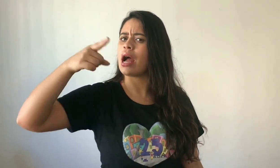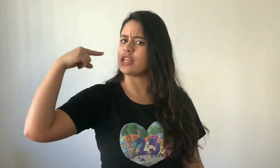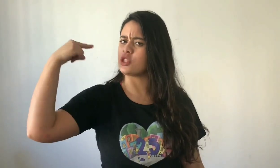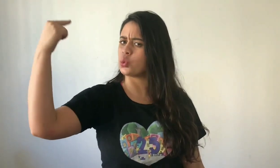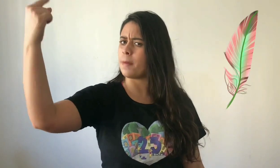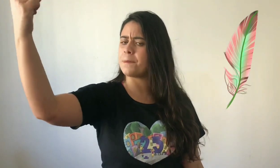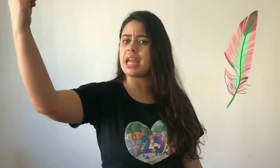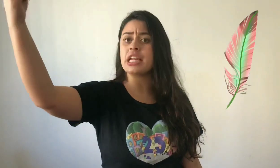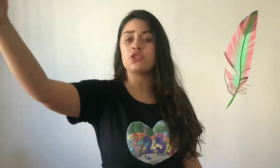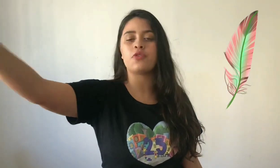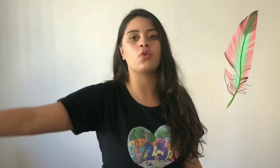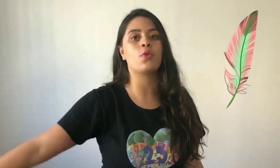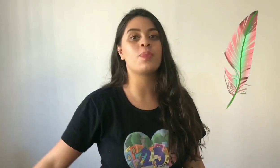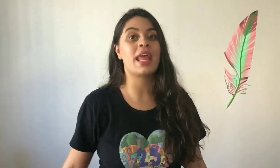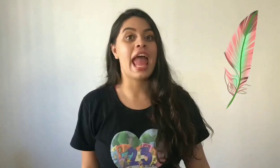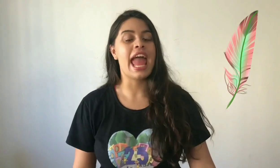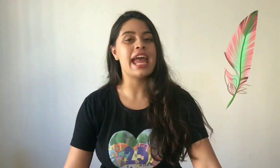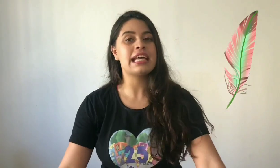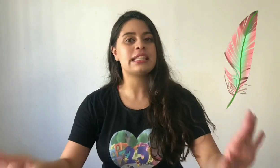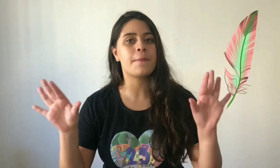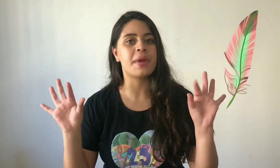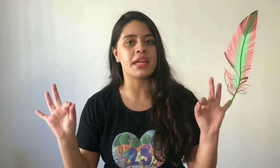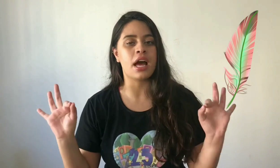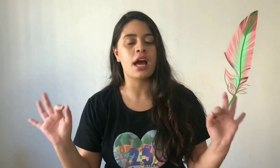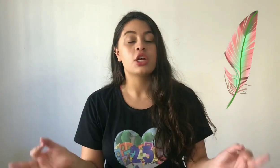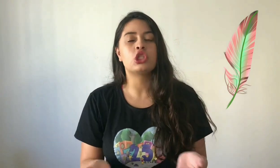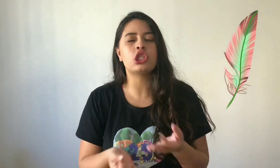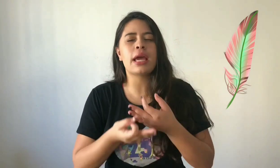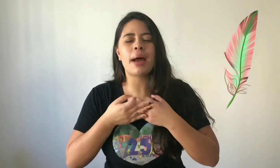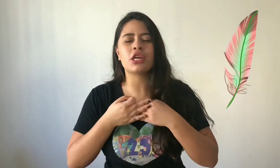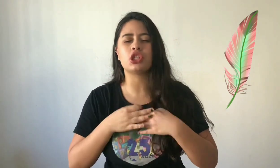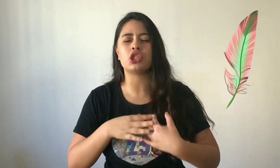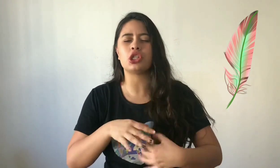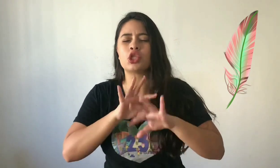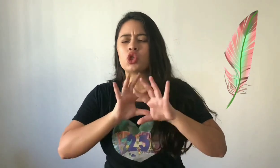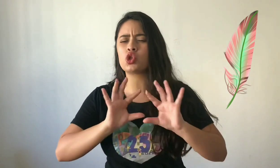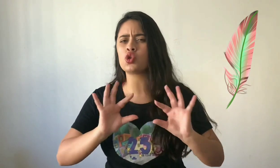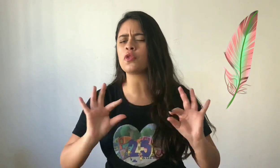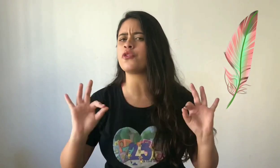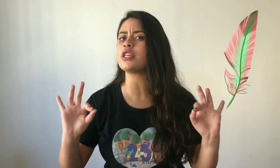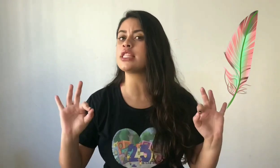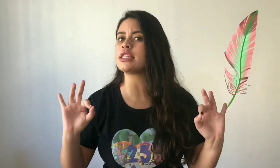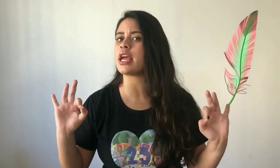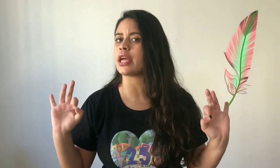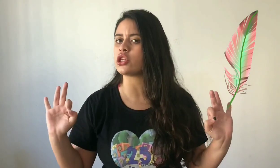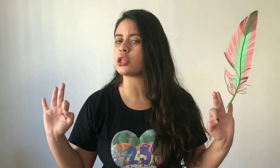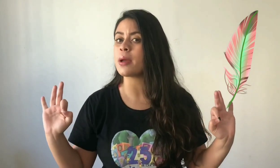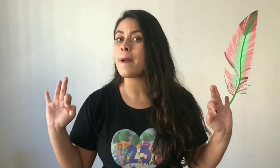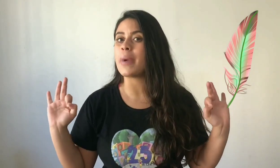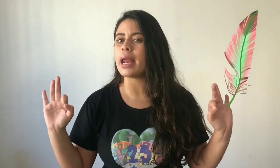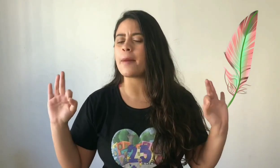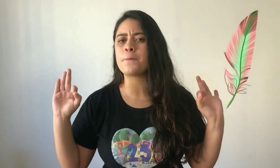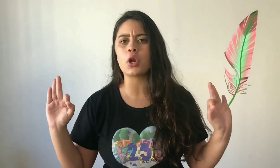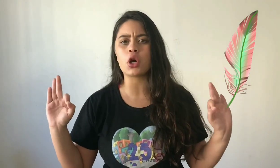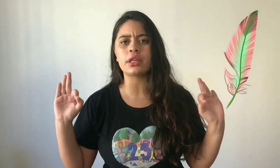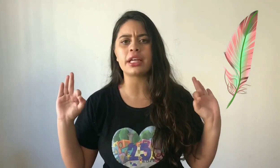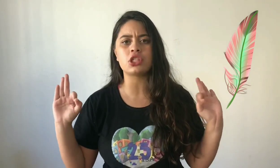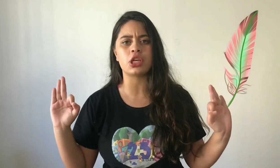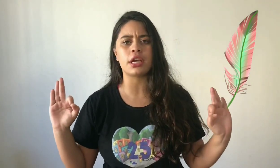A sua pena de fogo. Essa pena tinha magia suficiente para proteger